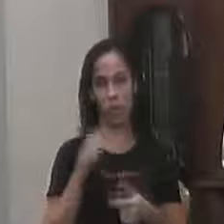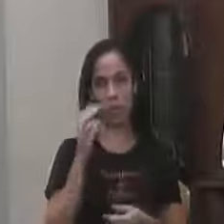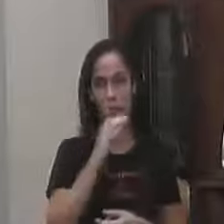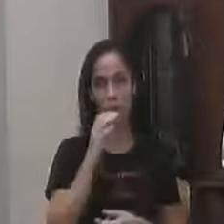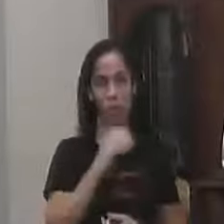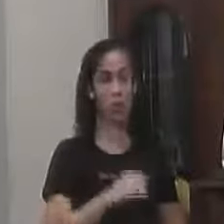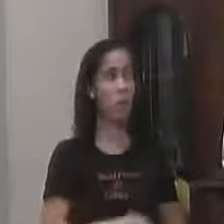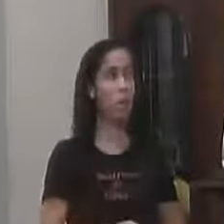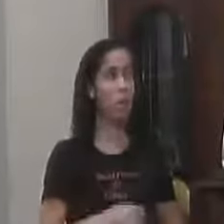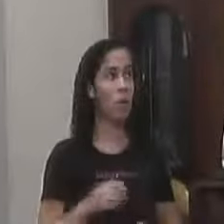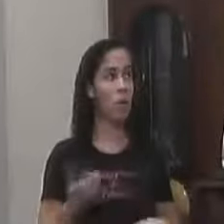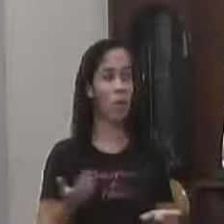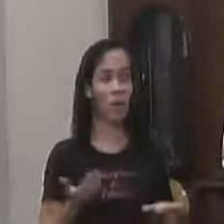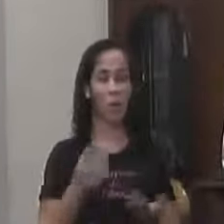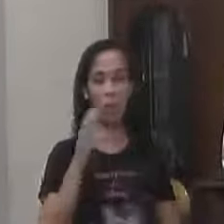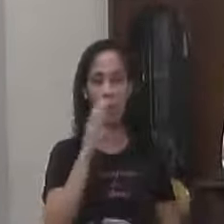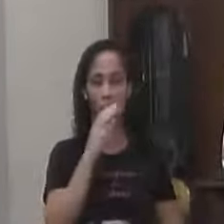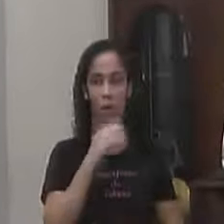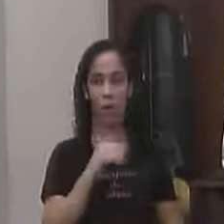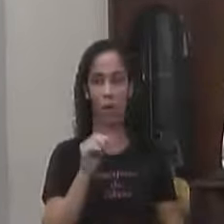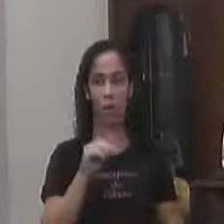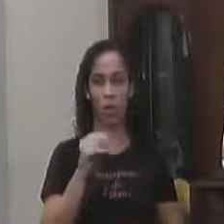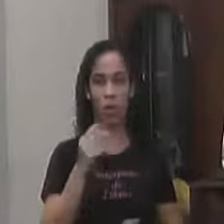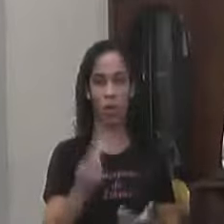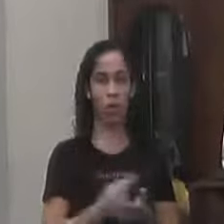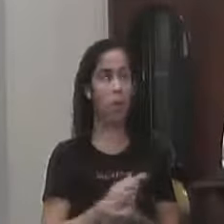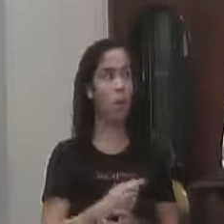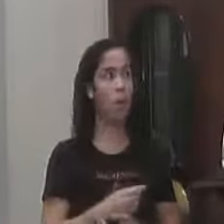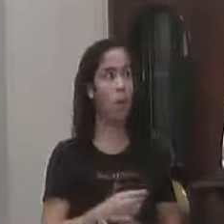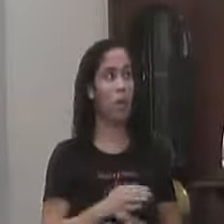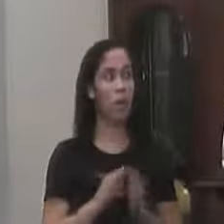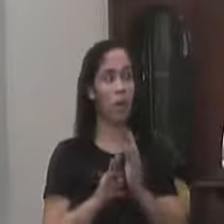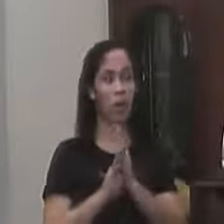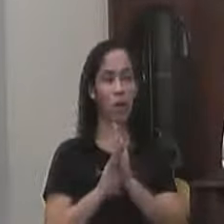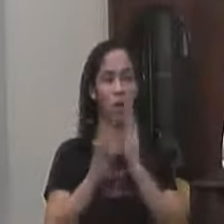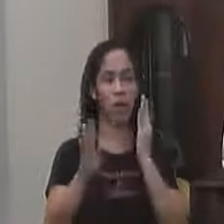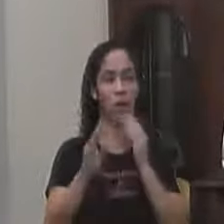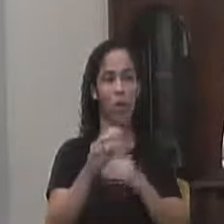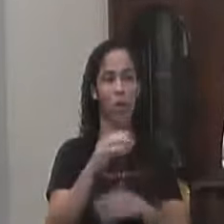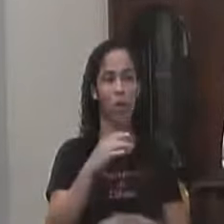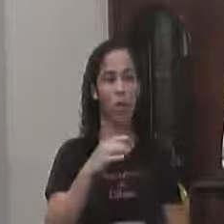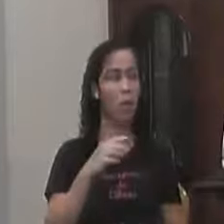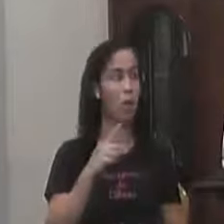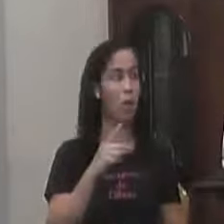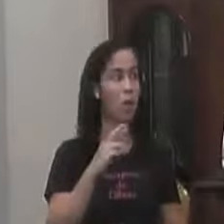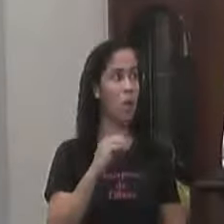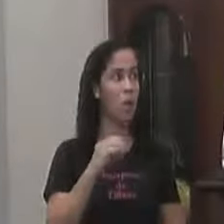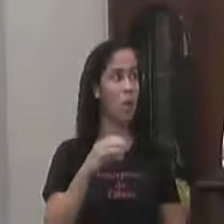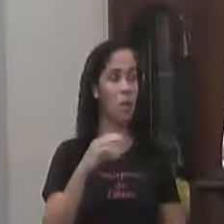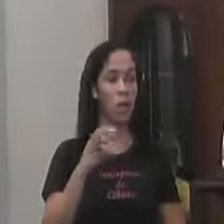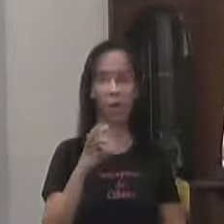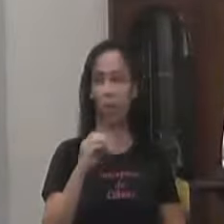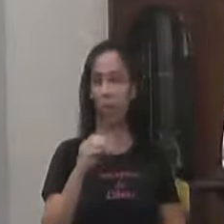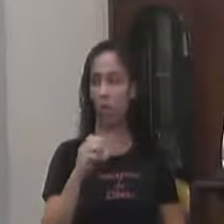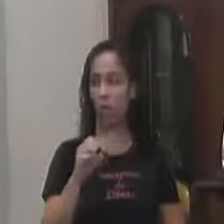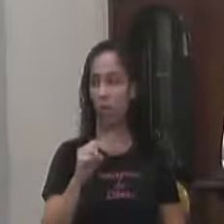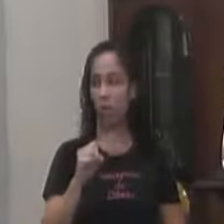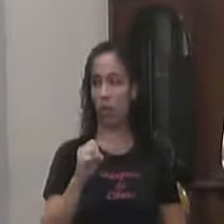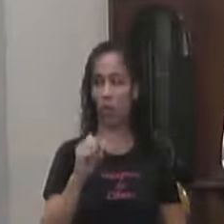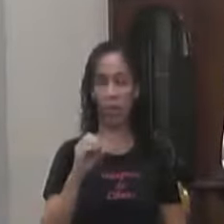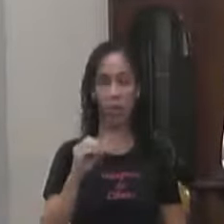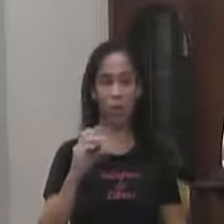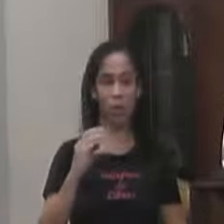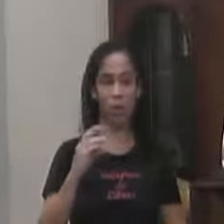Mais imediata No que está Ocorrendo Na fila Do pronto-socorro Do município Está